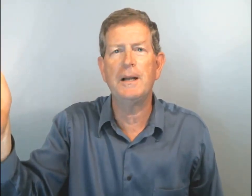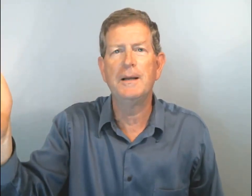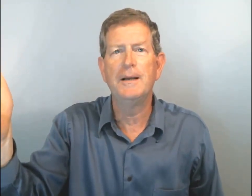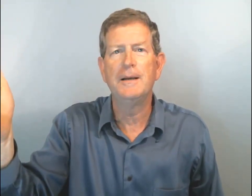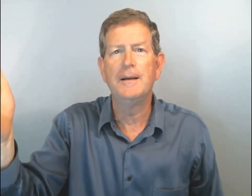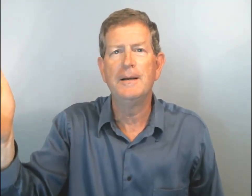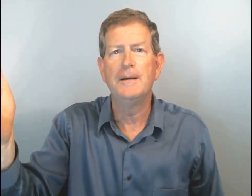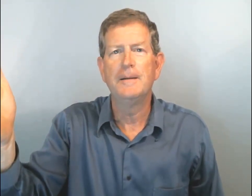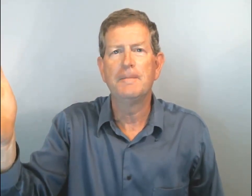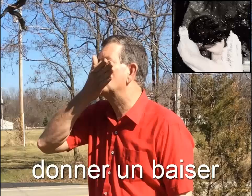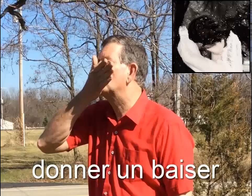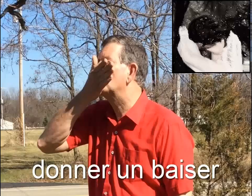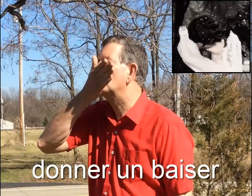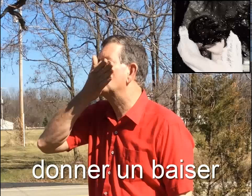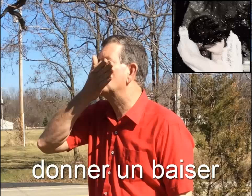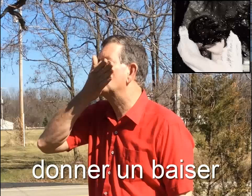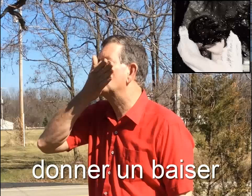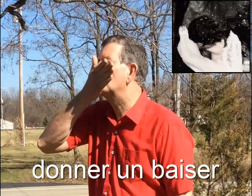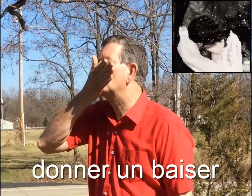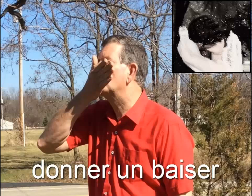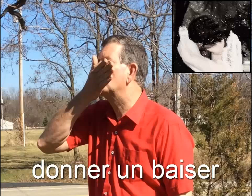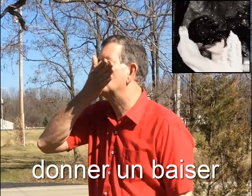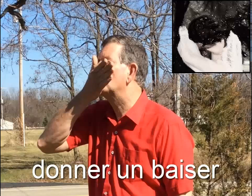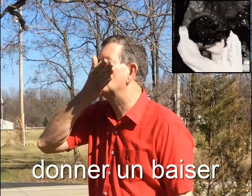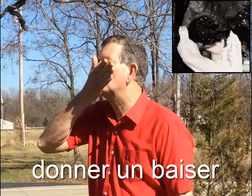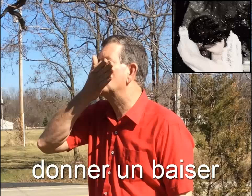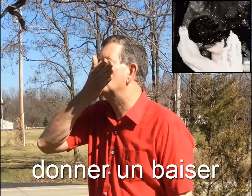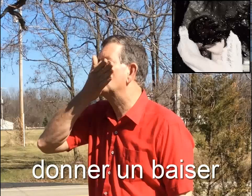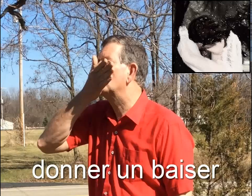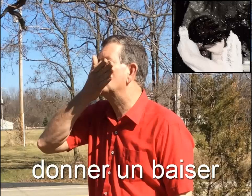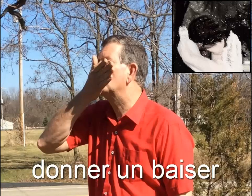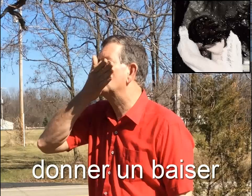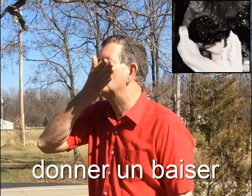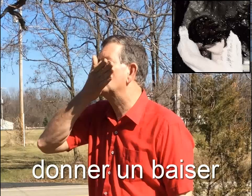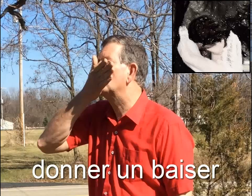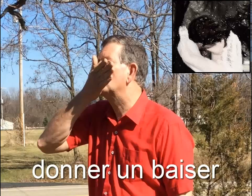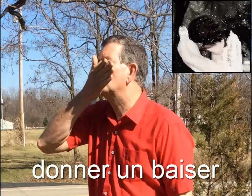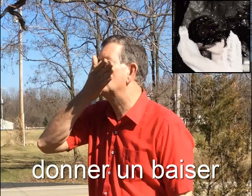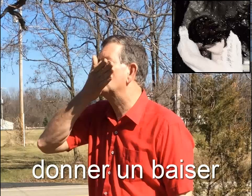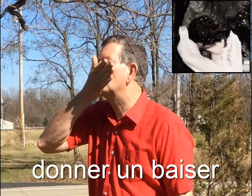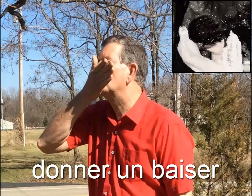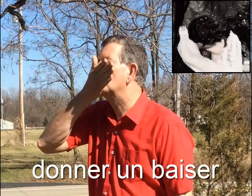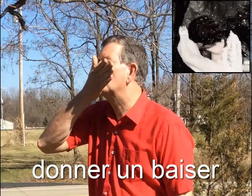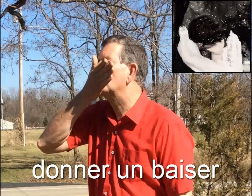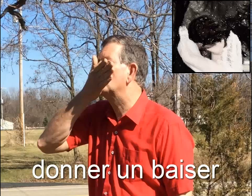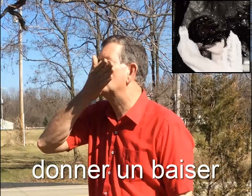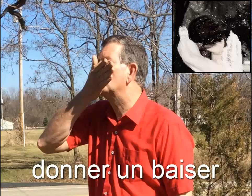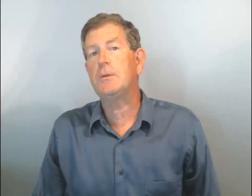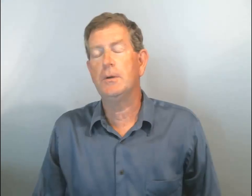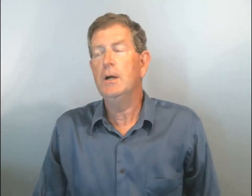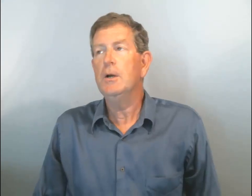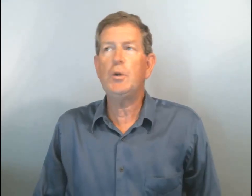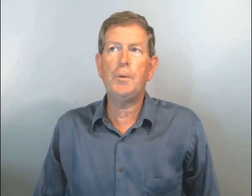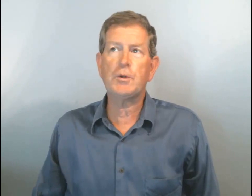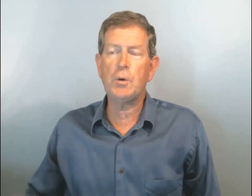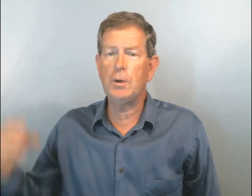? Oui, donner un baiser, ils se donnent un baiser, très bien. Ensuite, supposons que